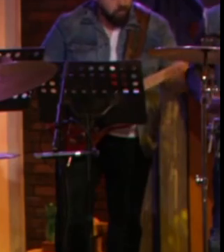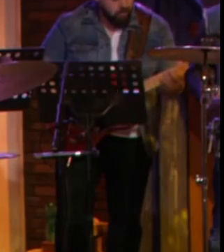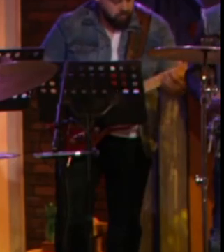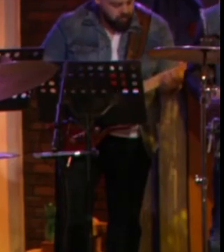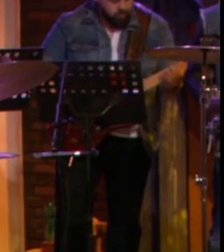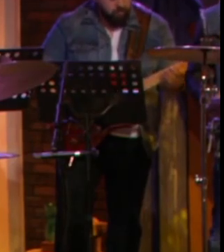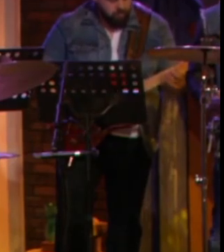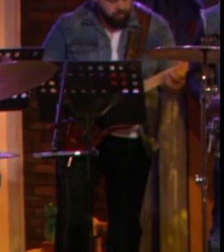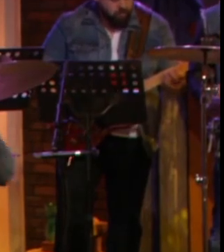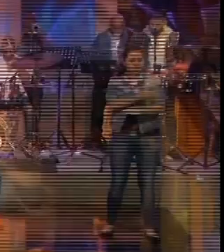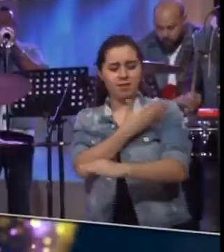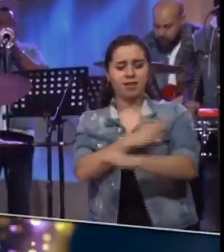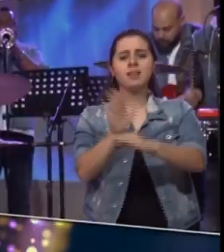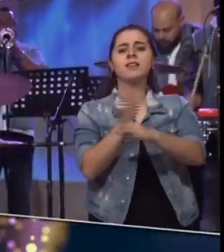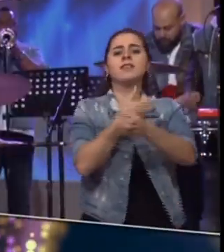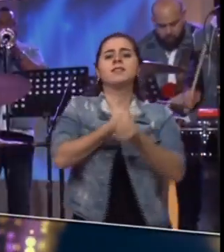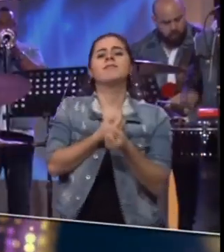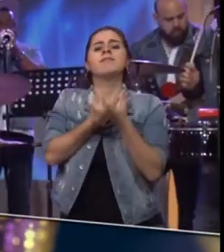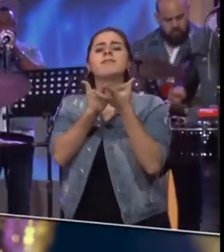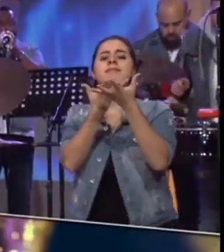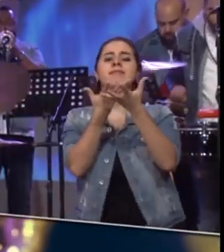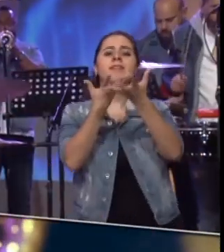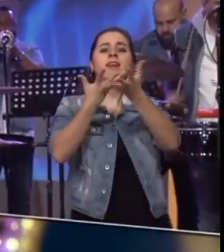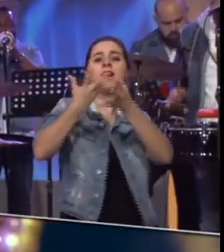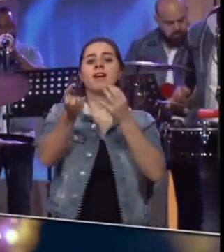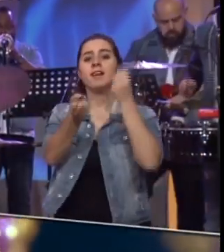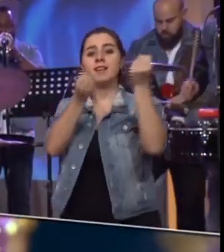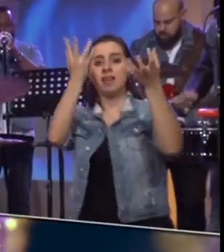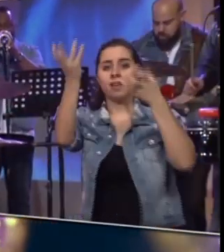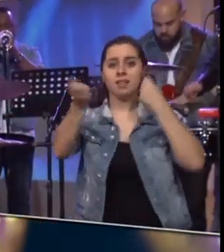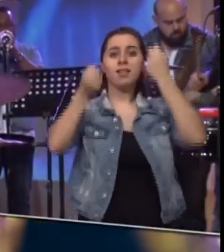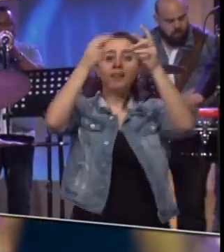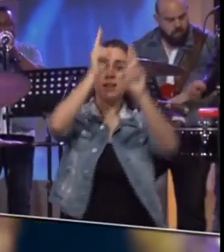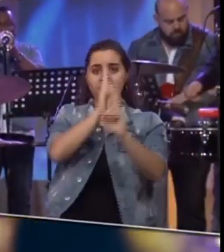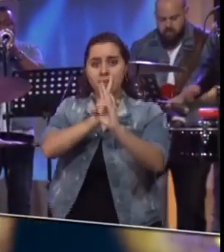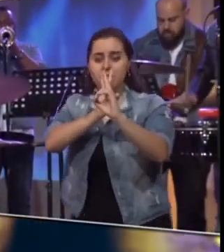Quiero cantar esta canción y dedicártela a ti